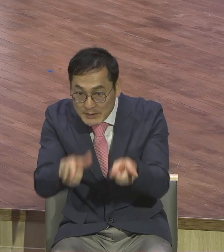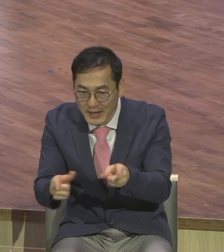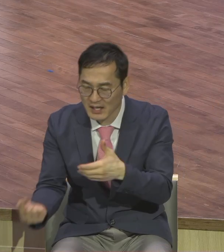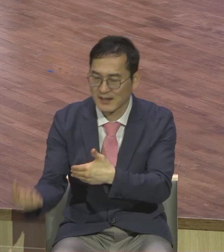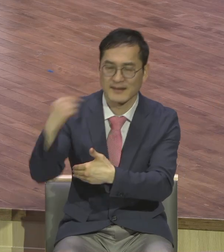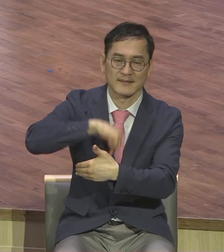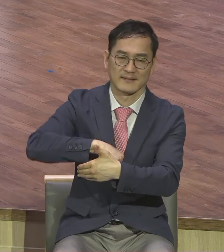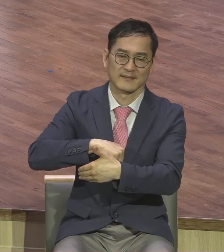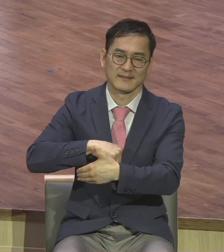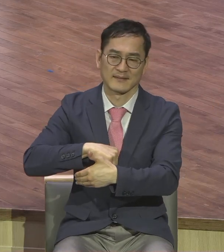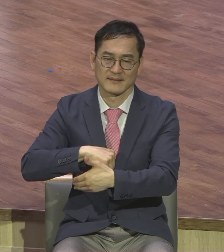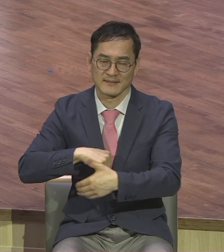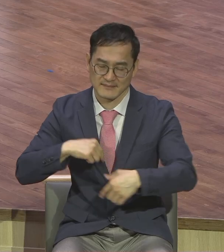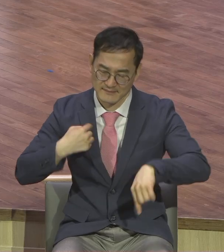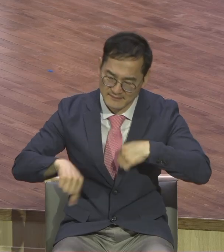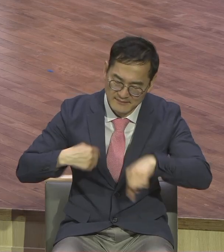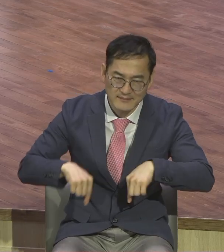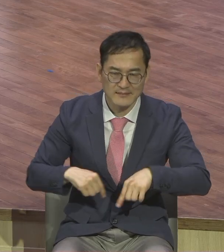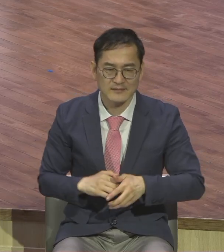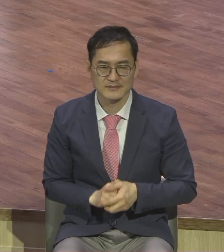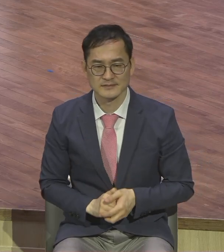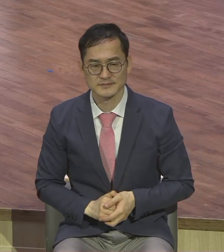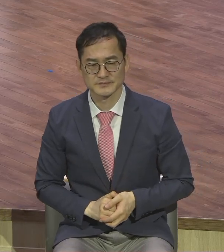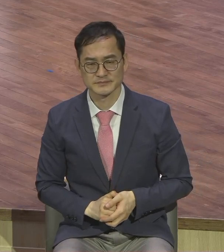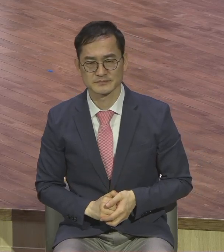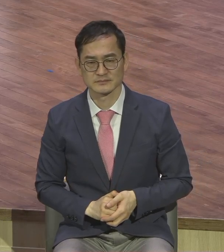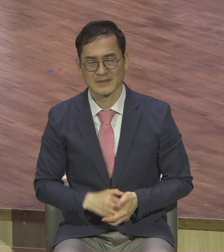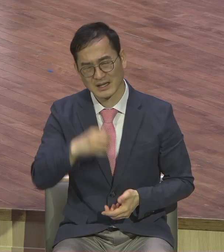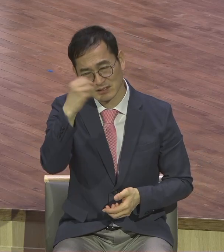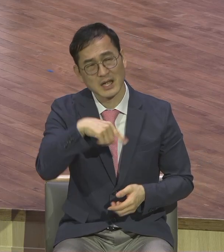나라고 하는 자동심 들어갈 시간이 없어. 단순하게 순종해버려요.